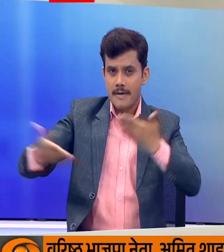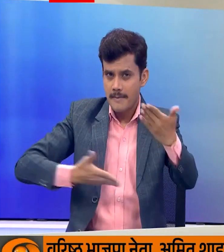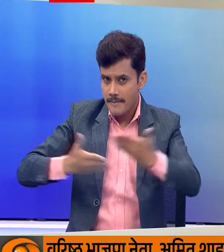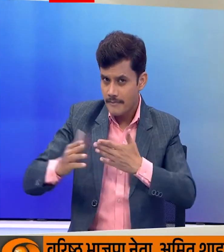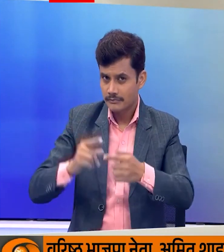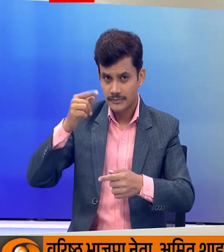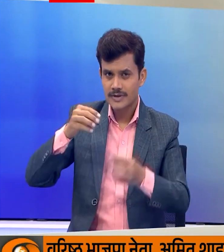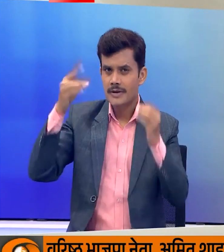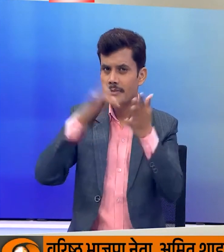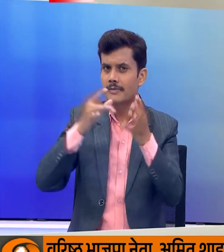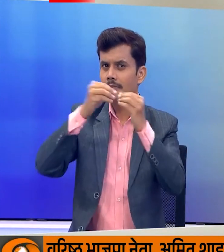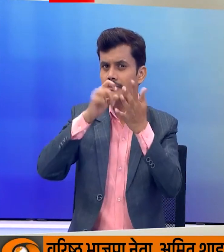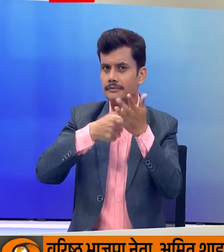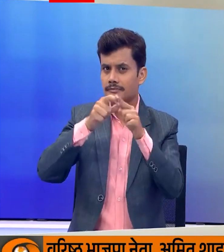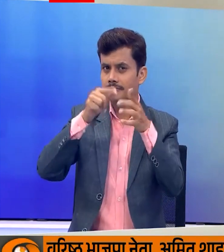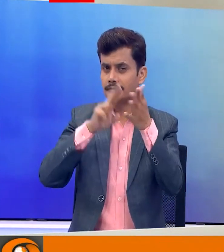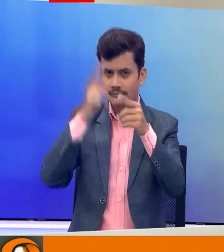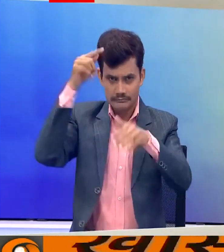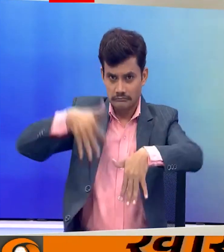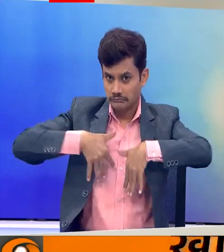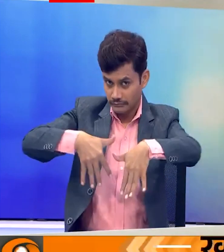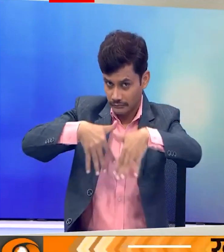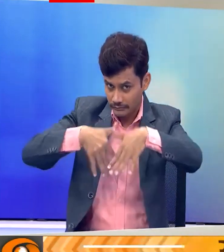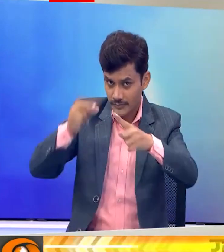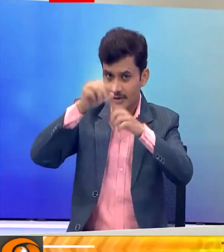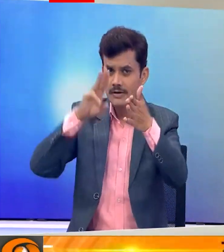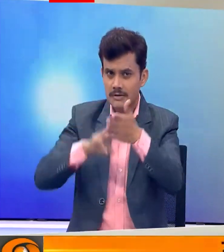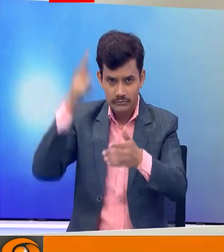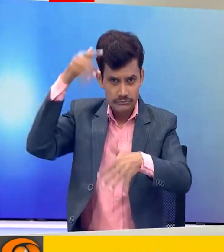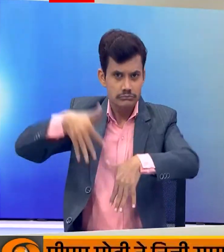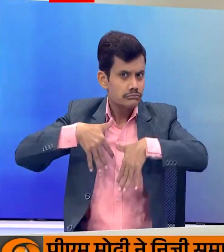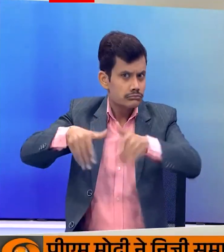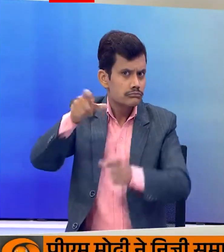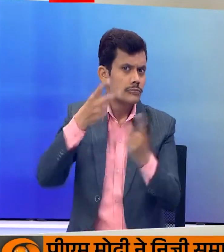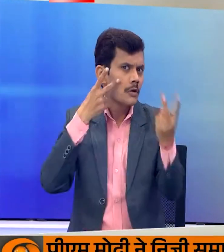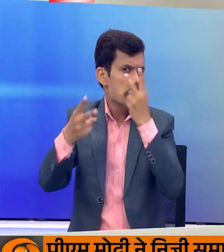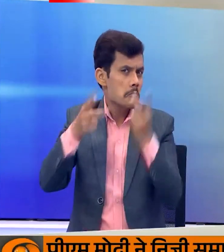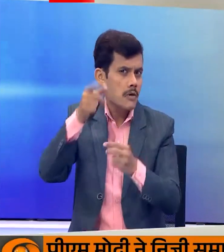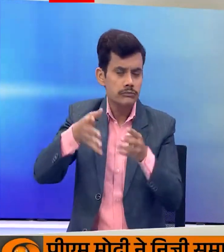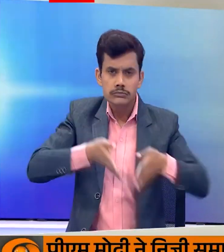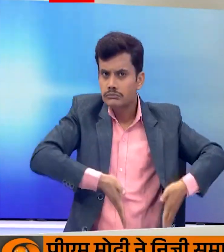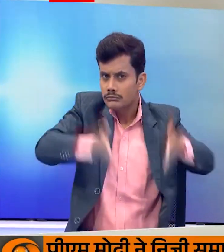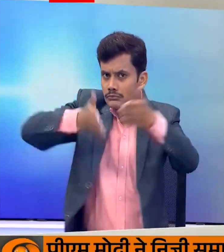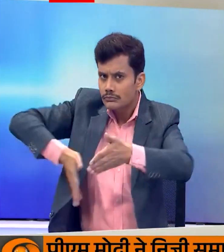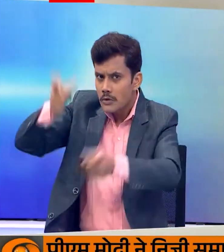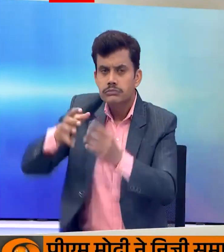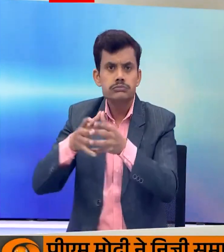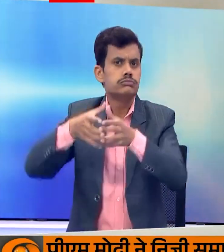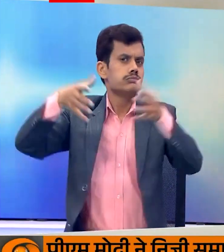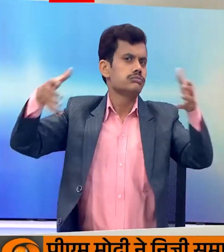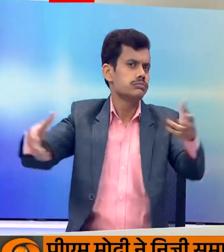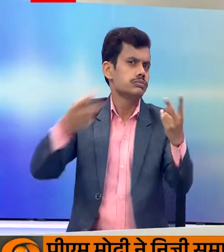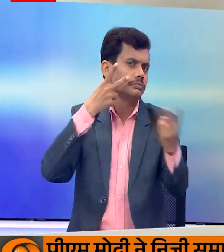ने पश्चिब मंगाल के बारासात में रोडशो किया पी-एम के रोडशो को देखने के लिए सडकों पर लोगों का जन